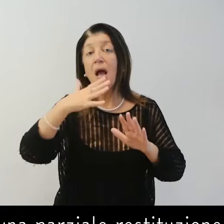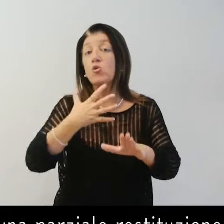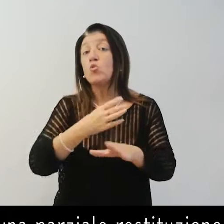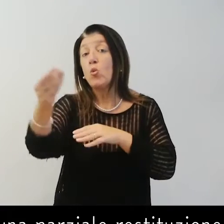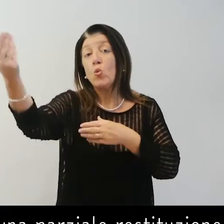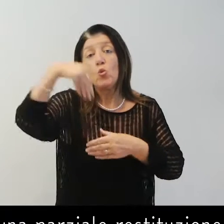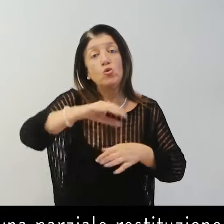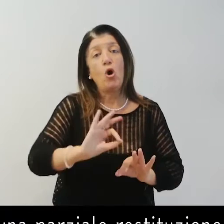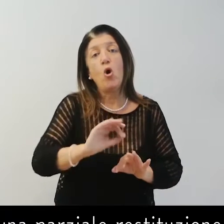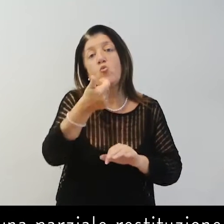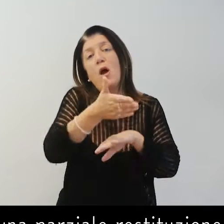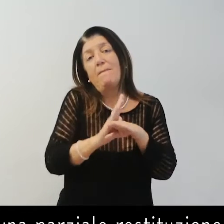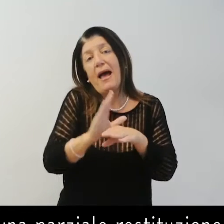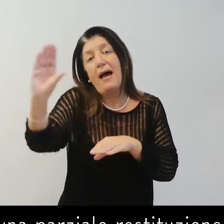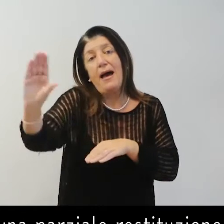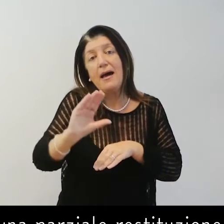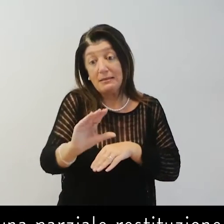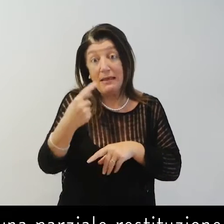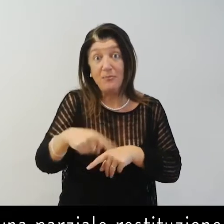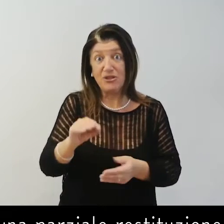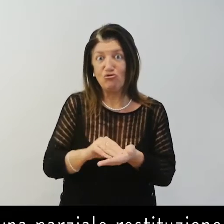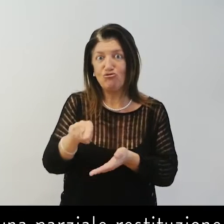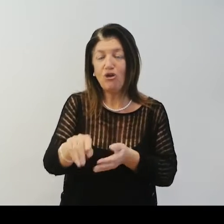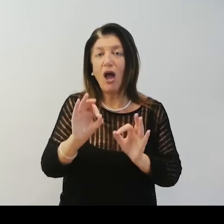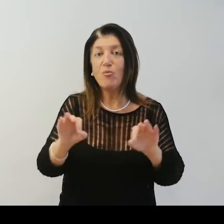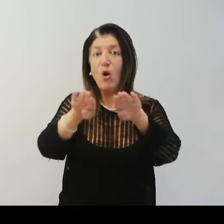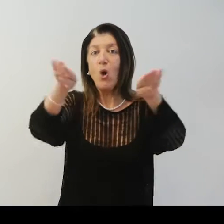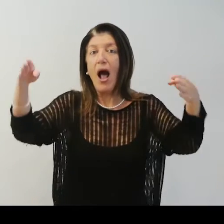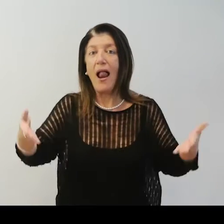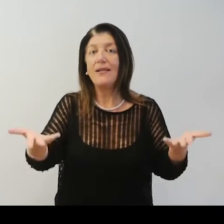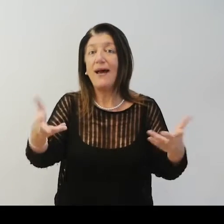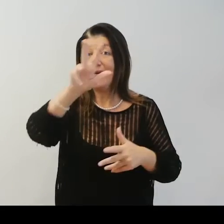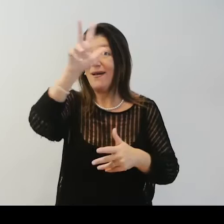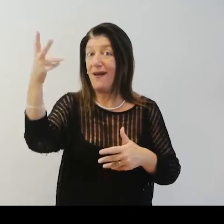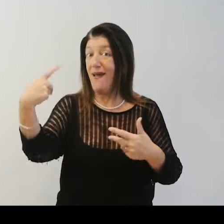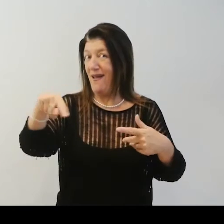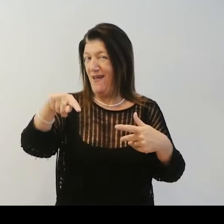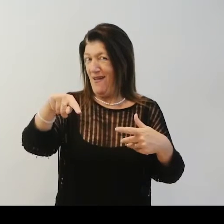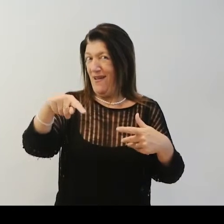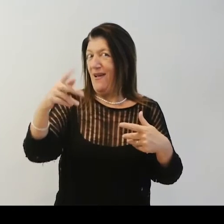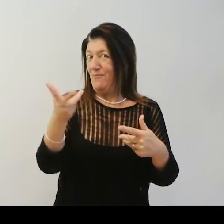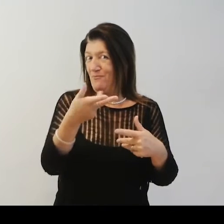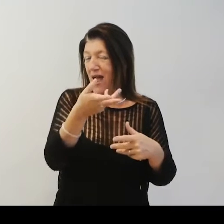restituzione delle reliquie, conservate oggi qui, in una nicchia sopra l'altare dei Re Magi.